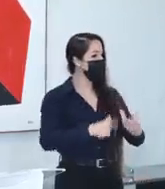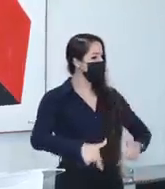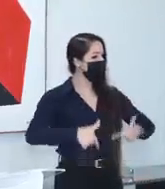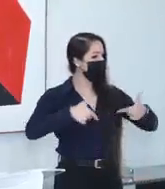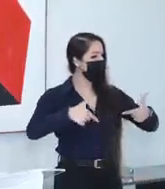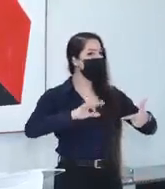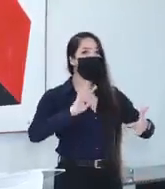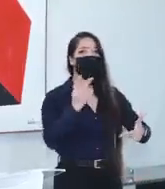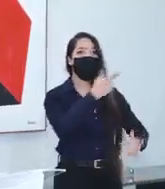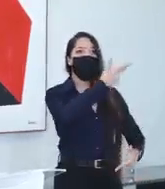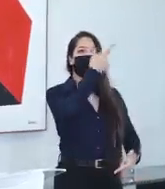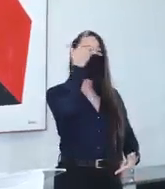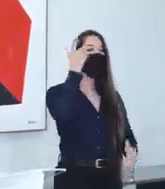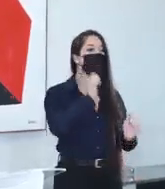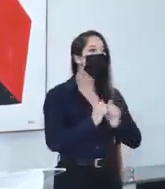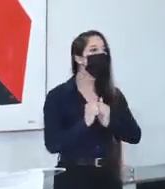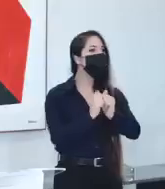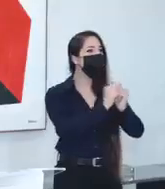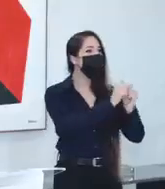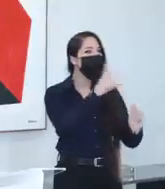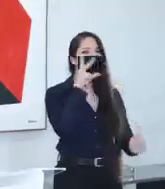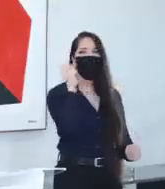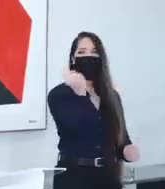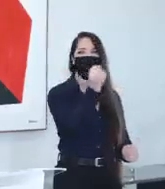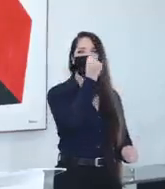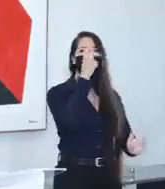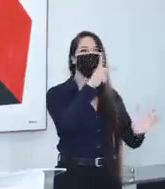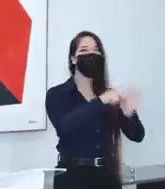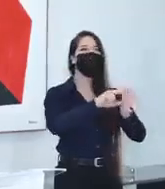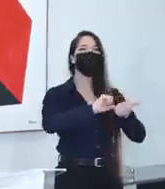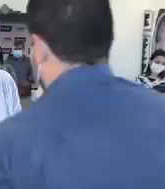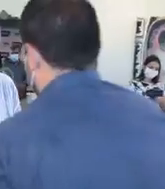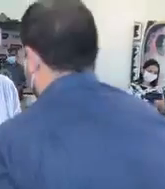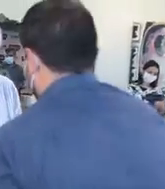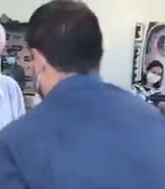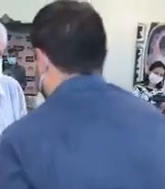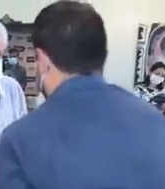comandantes, unindo as forças do esporte de Uber.